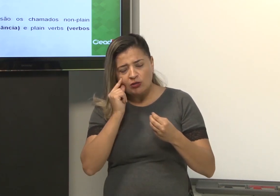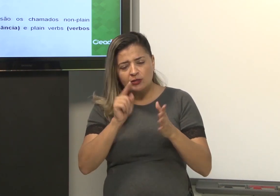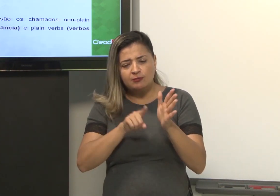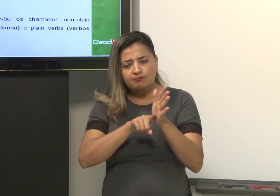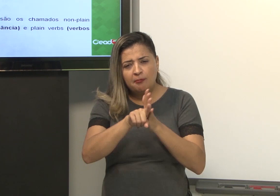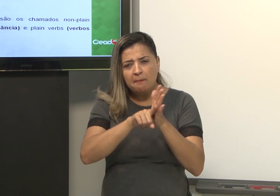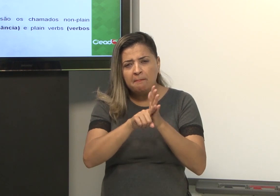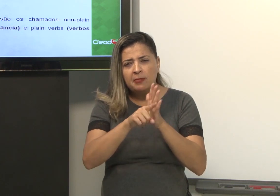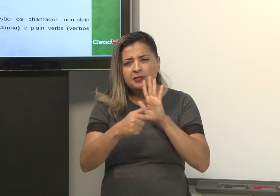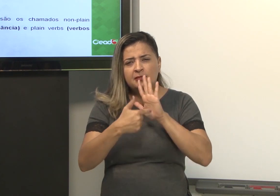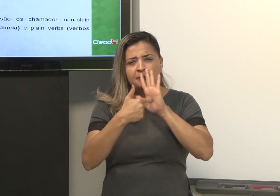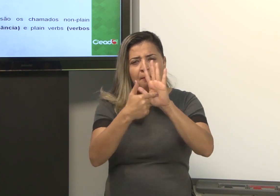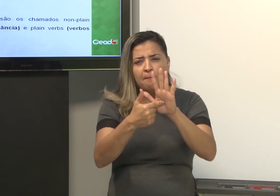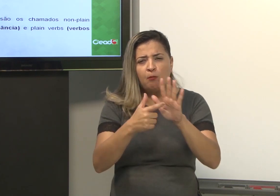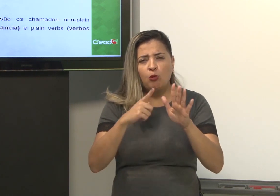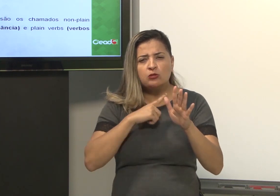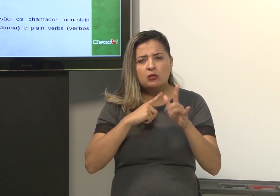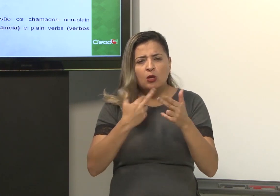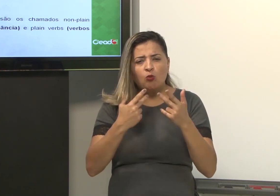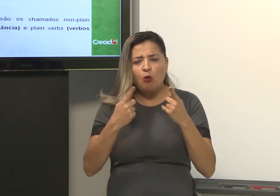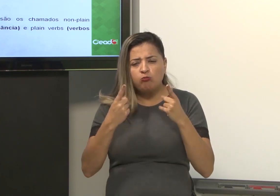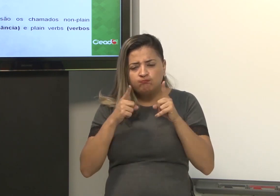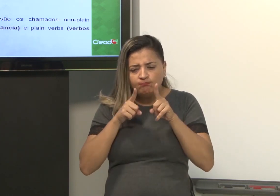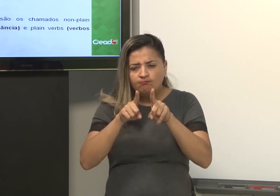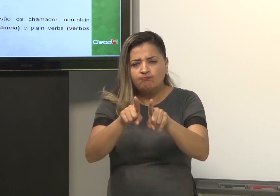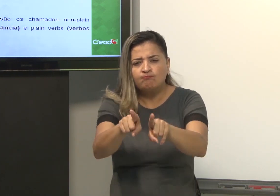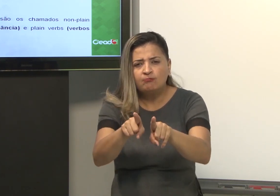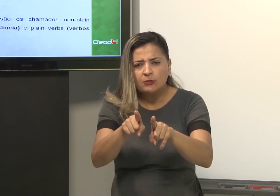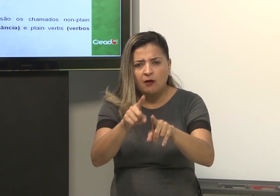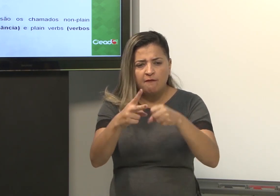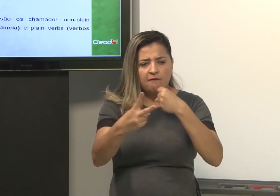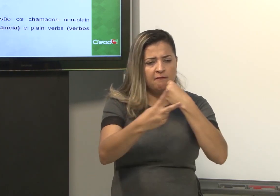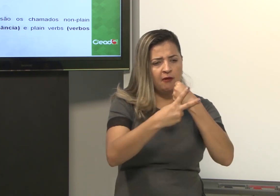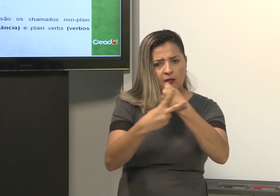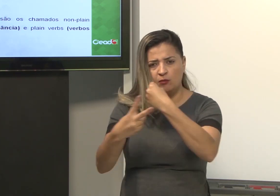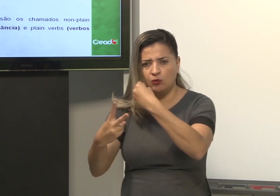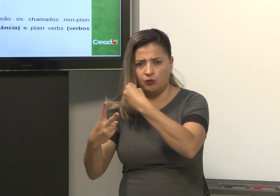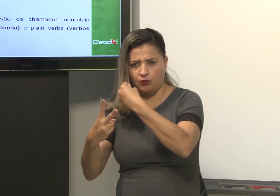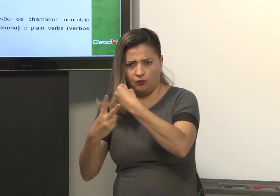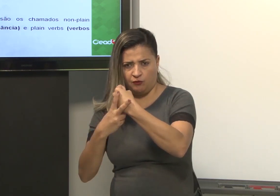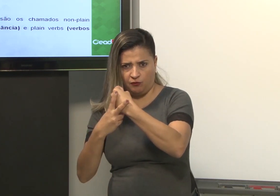sua pesquisa, mostra essas duas linhas. Esses dois tipos de verbos.